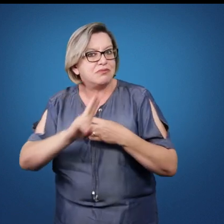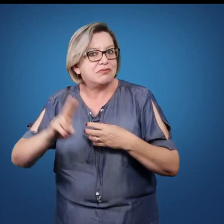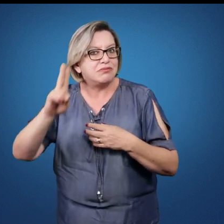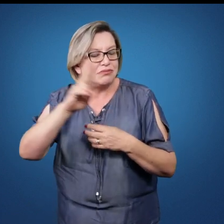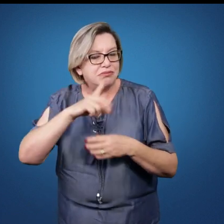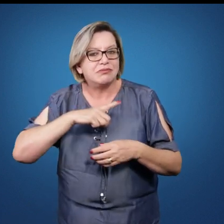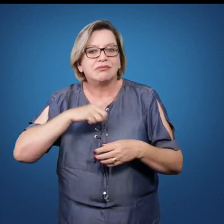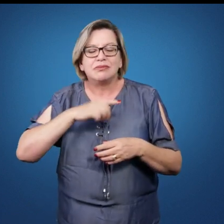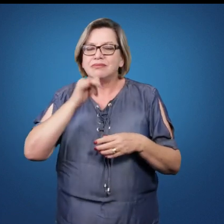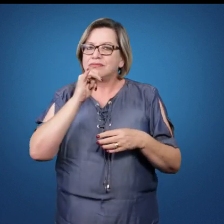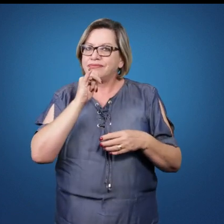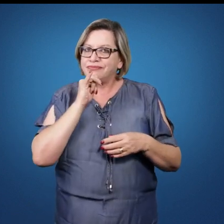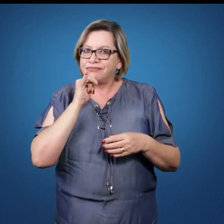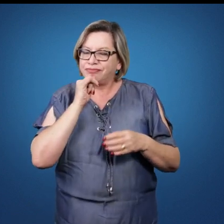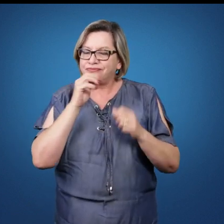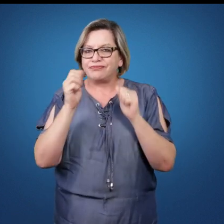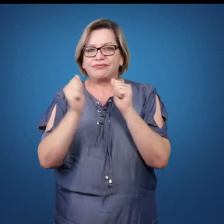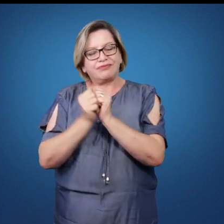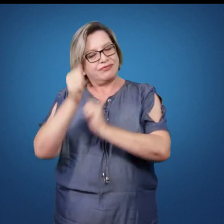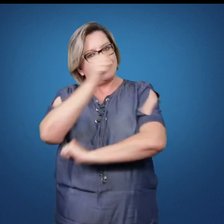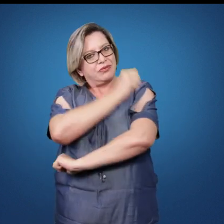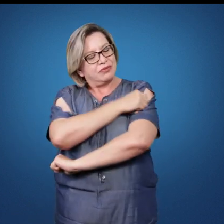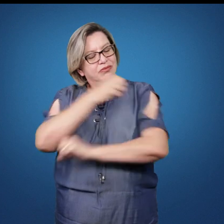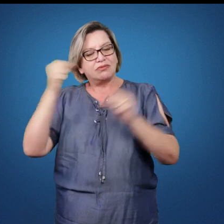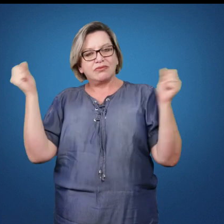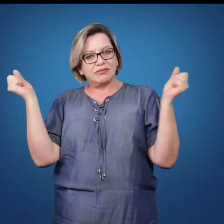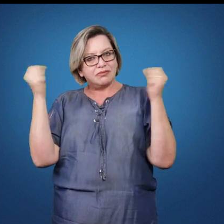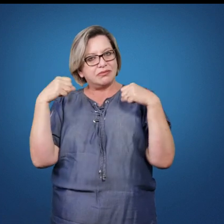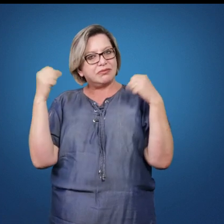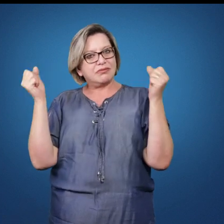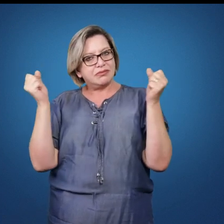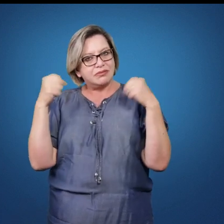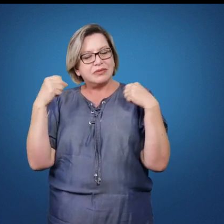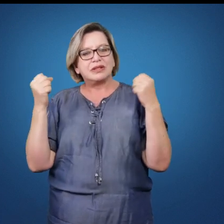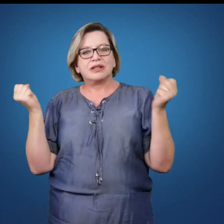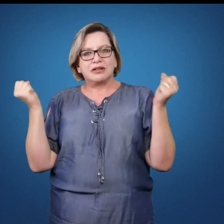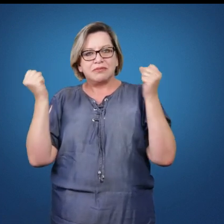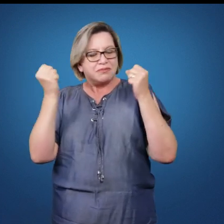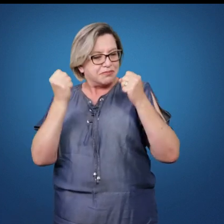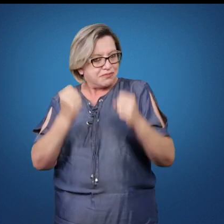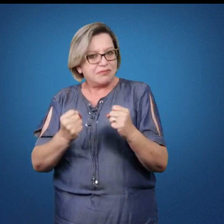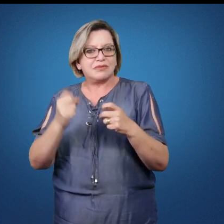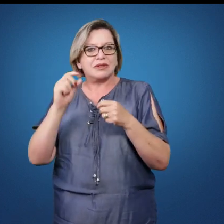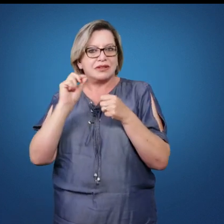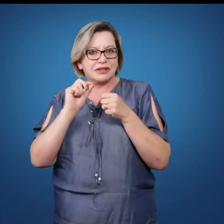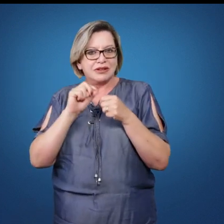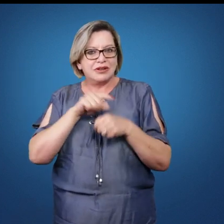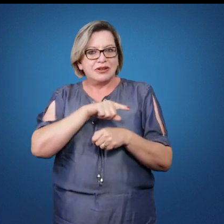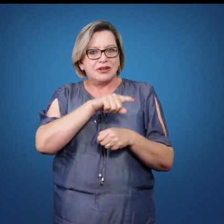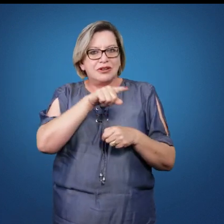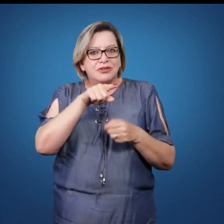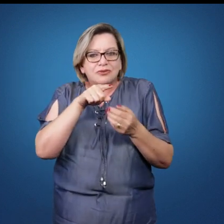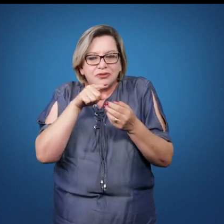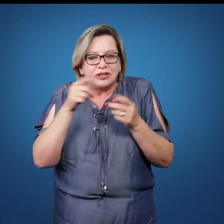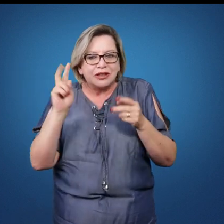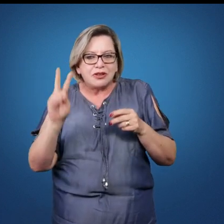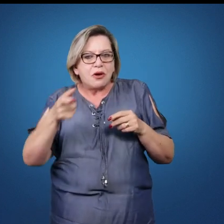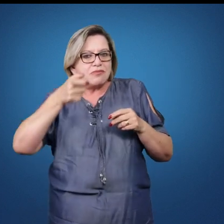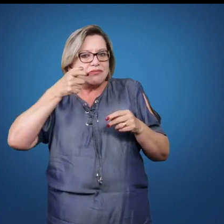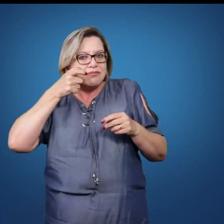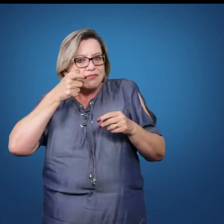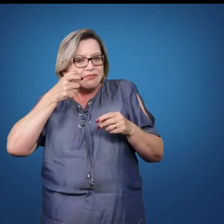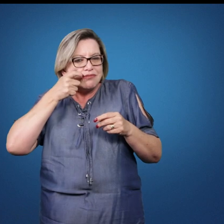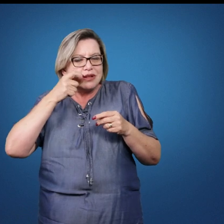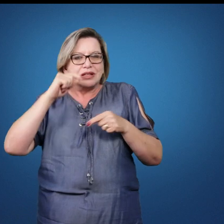atividades junto aos alunos da educação física, que podem possibilitar, a partir desses elementos que